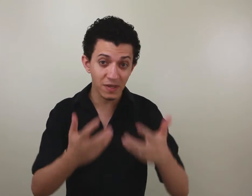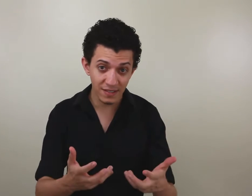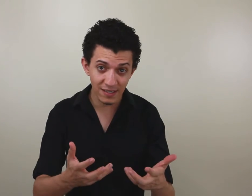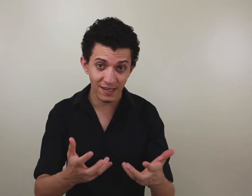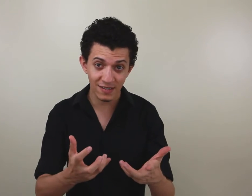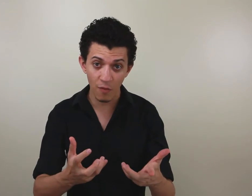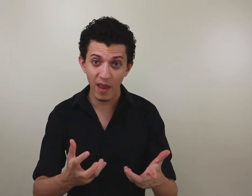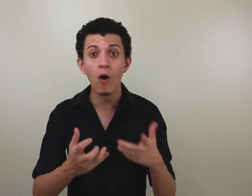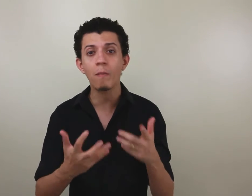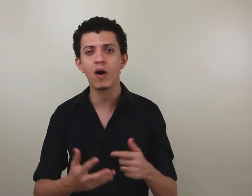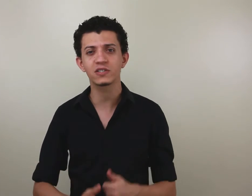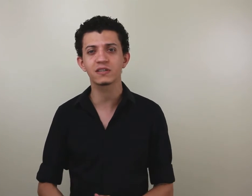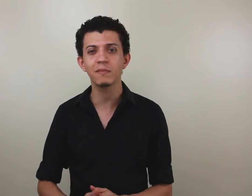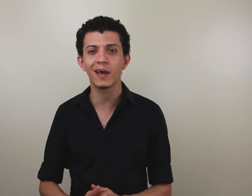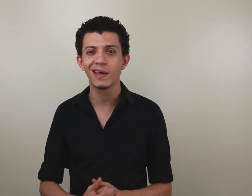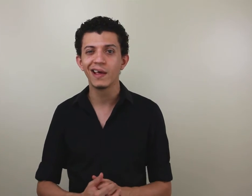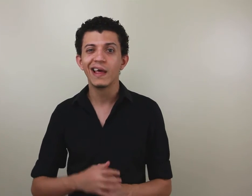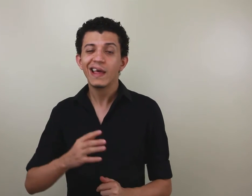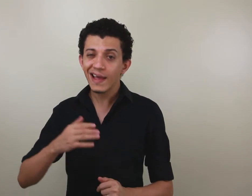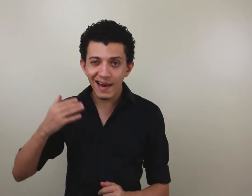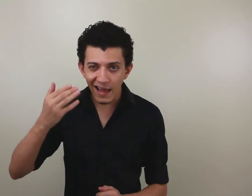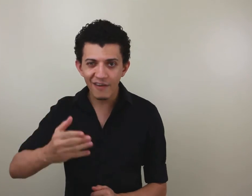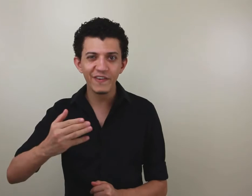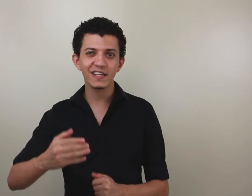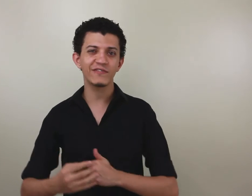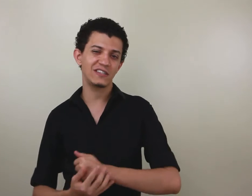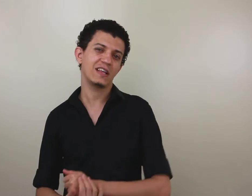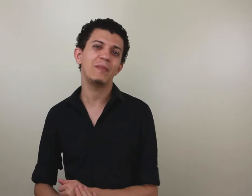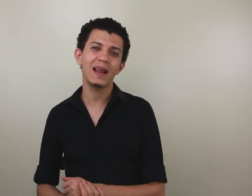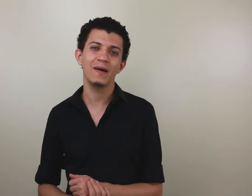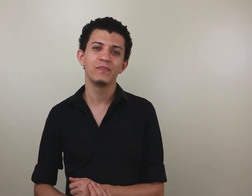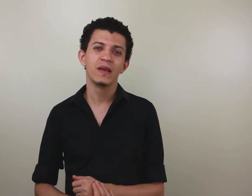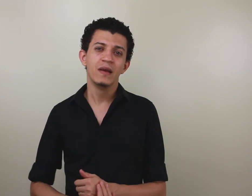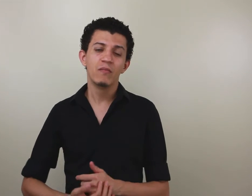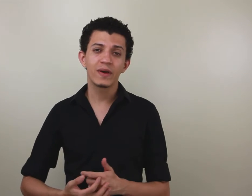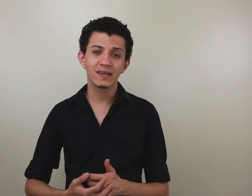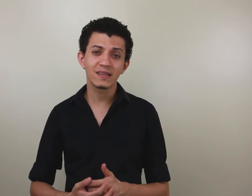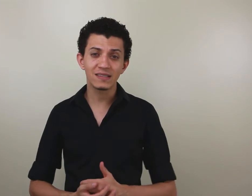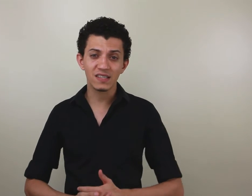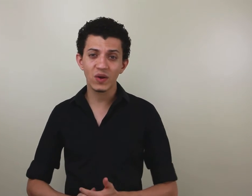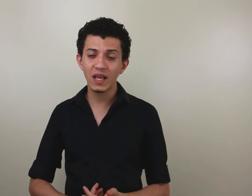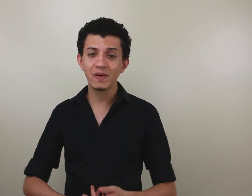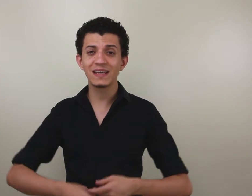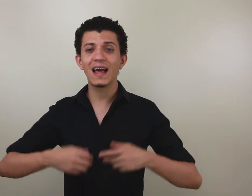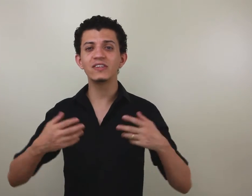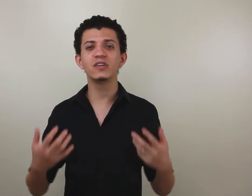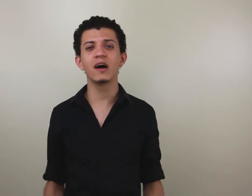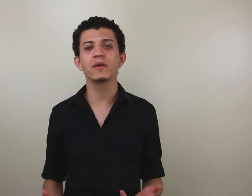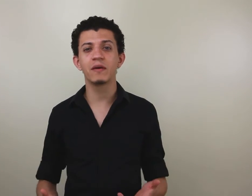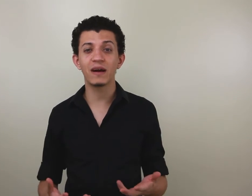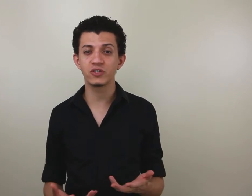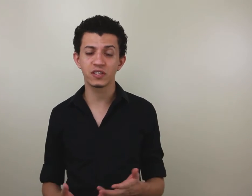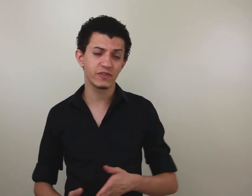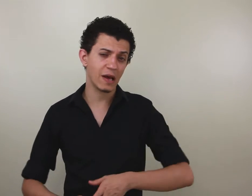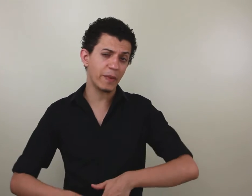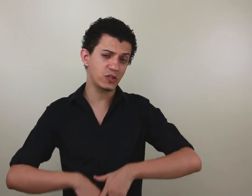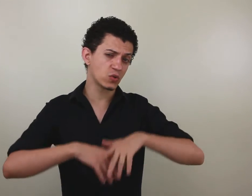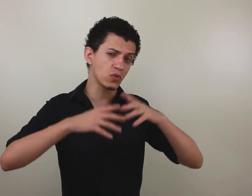uma sinalização meio robótica também. E lá na frente vai te atrapalhar, porque a sinalização em Libras é dinâmica. Imagina, se você aprende tudo